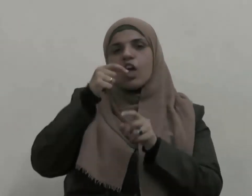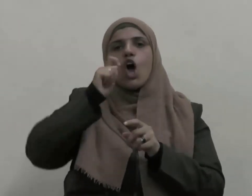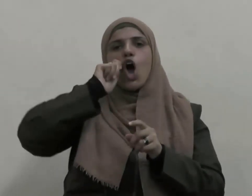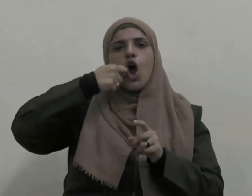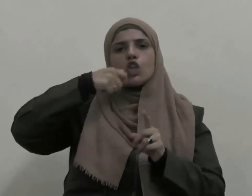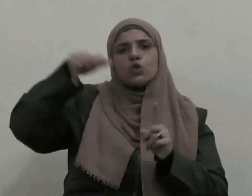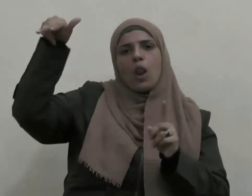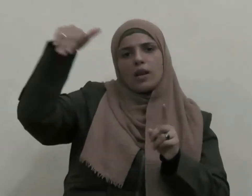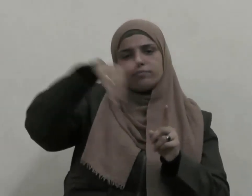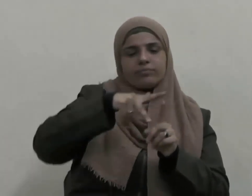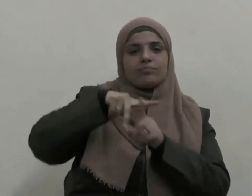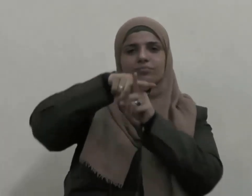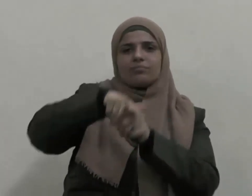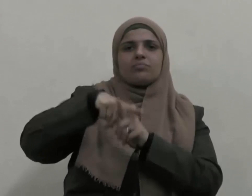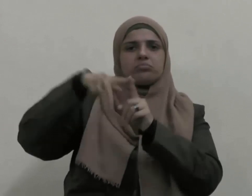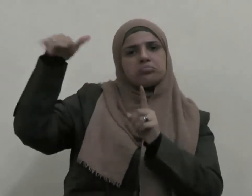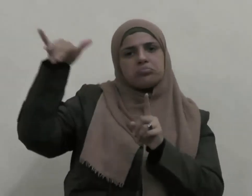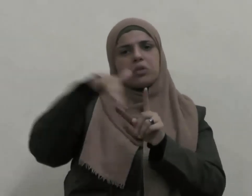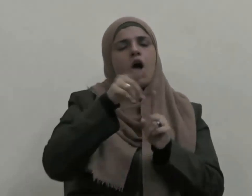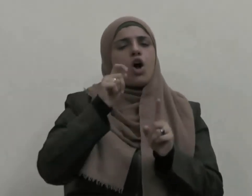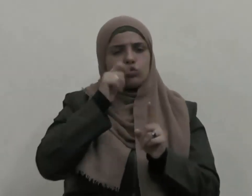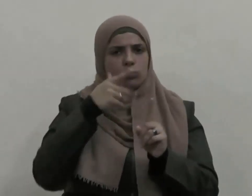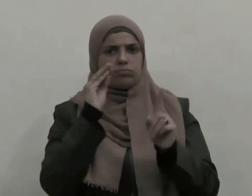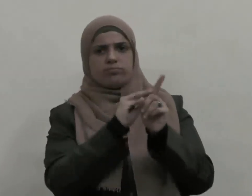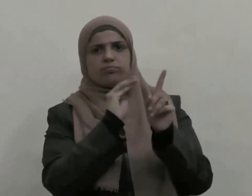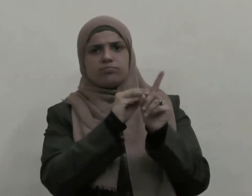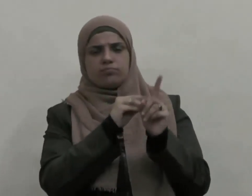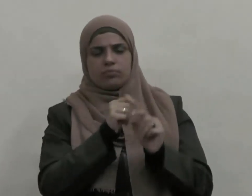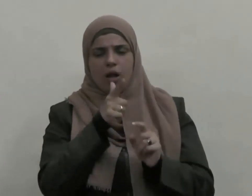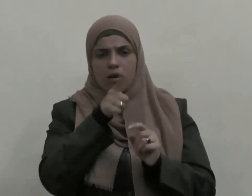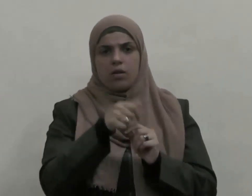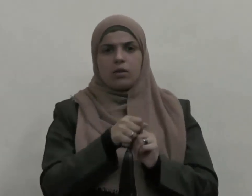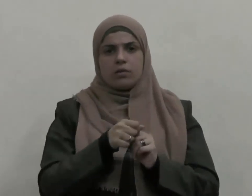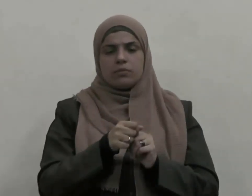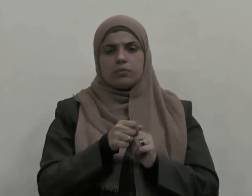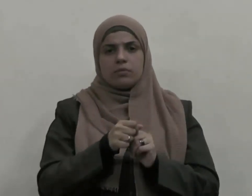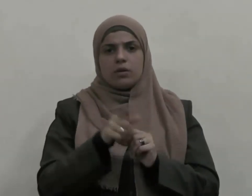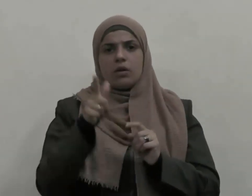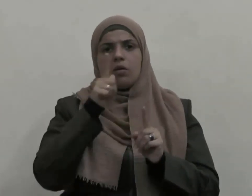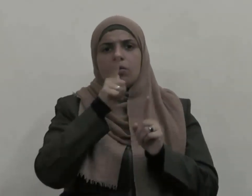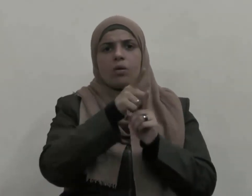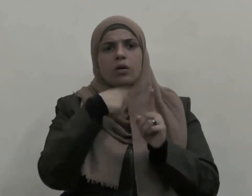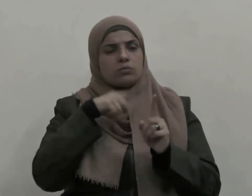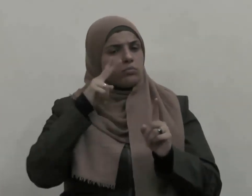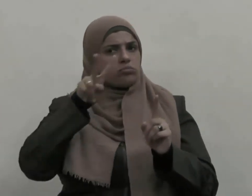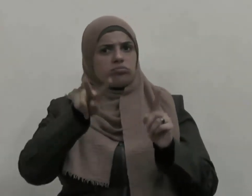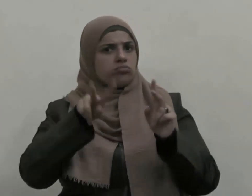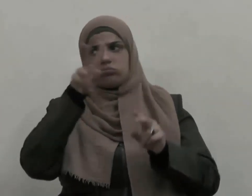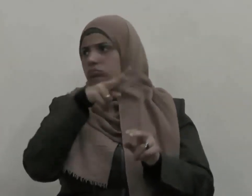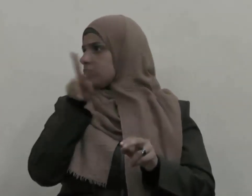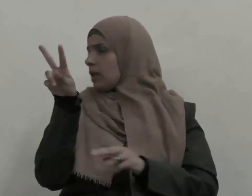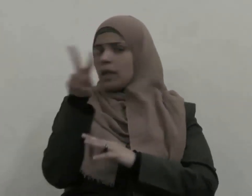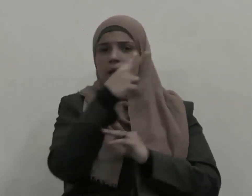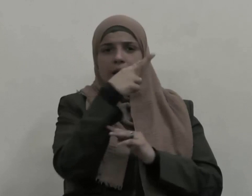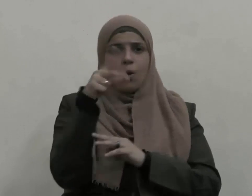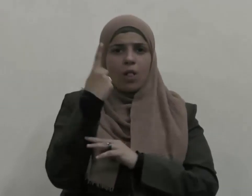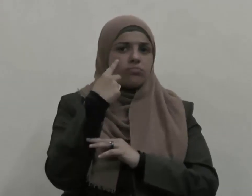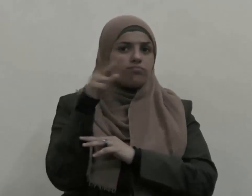له قال فجعل يصرف بصره يمينا وشمالا فقال رسول الله صلى